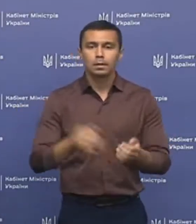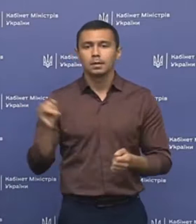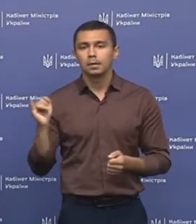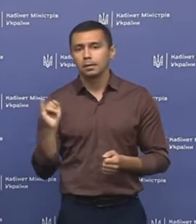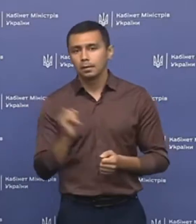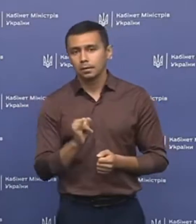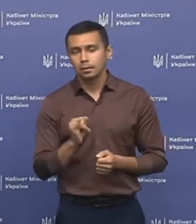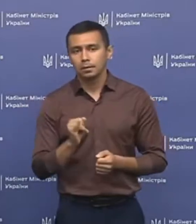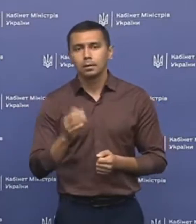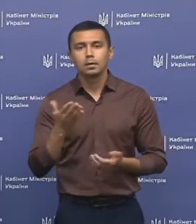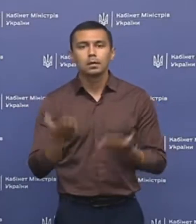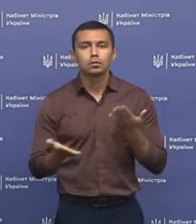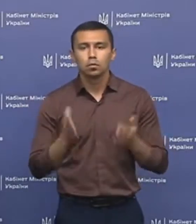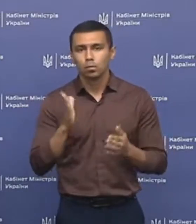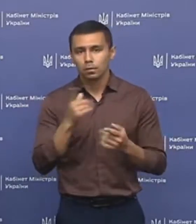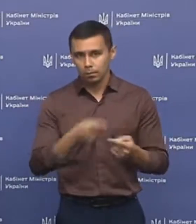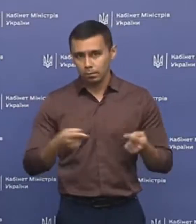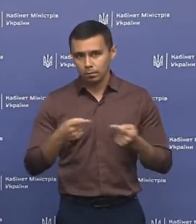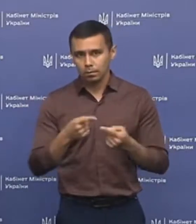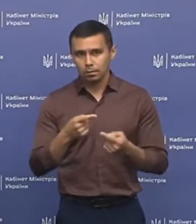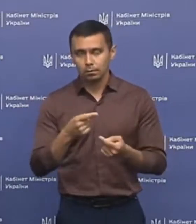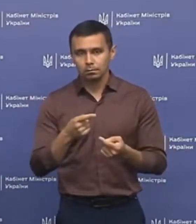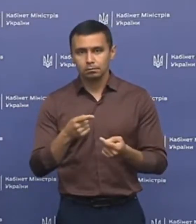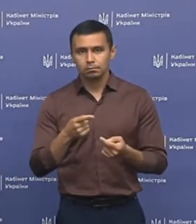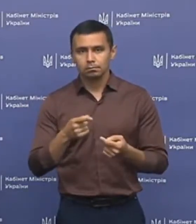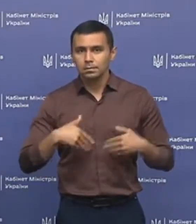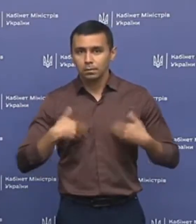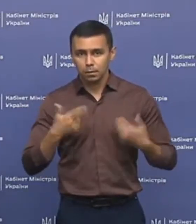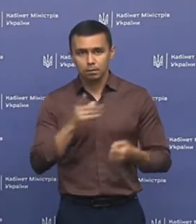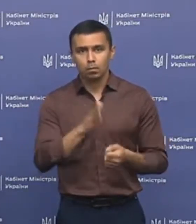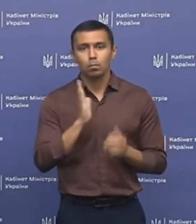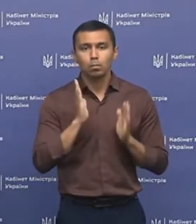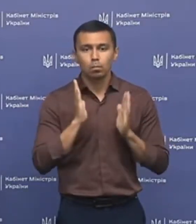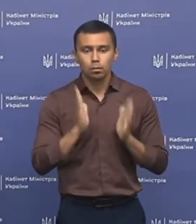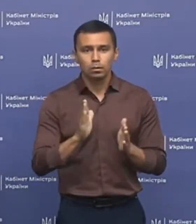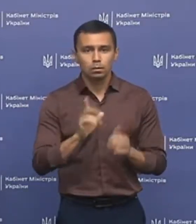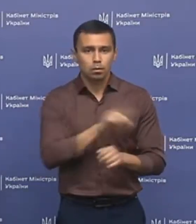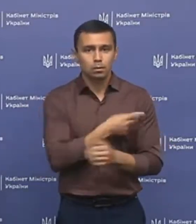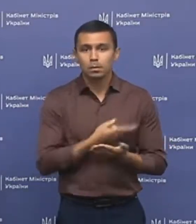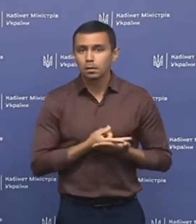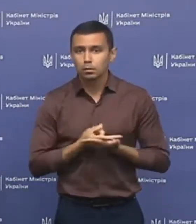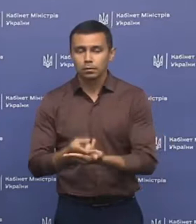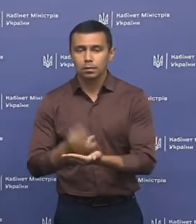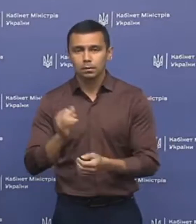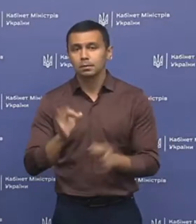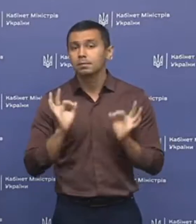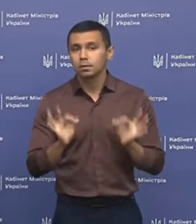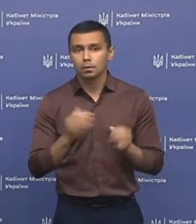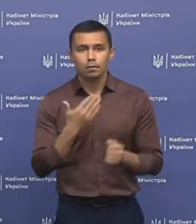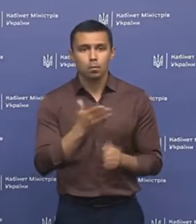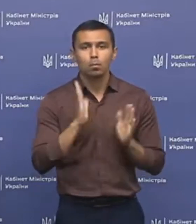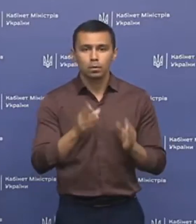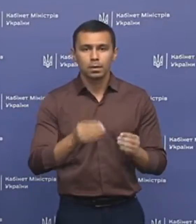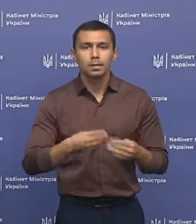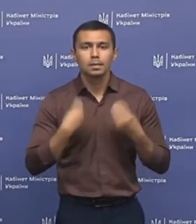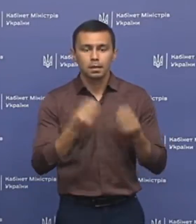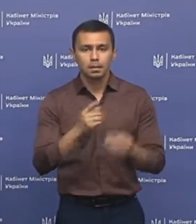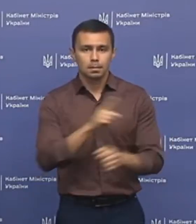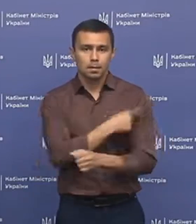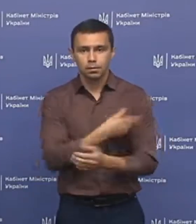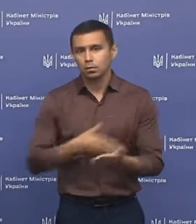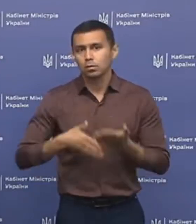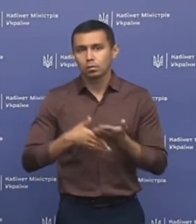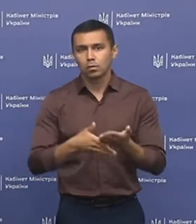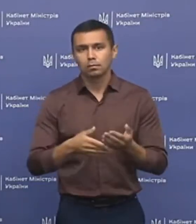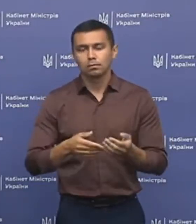і якщо будуть відповідні покази, то ви будете госпіталізовані, і, звичайно, вам буде надана медична